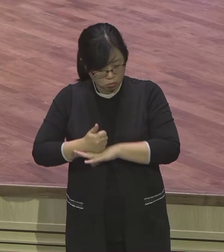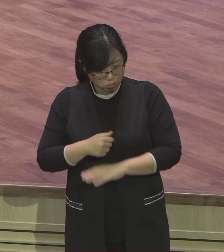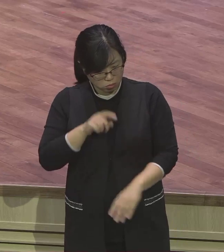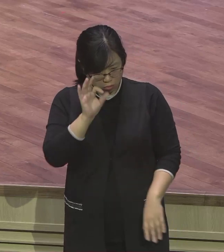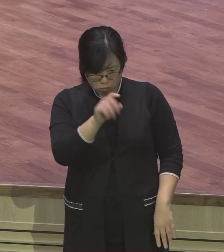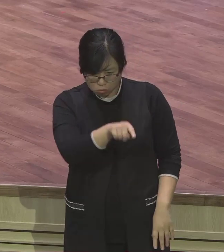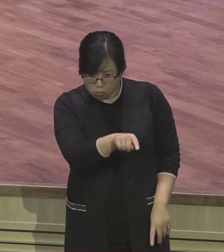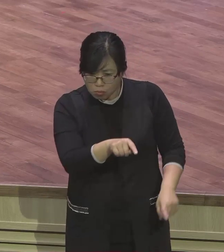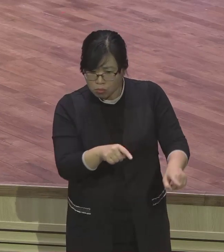지금